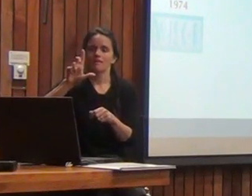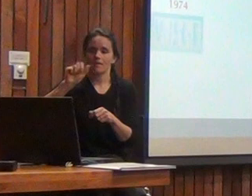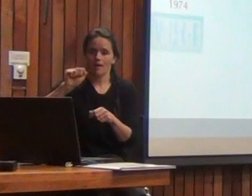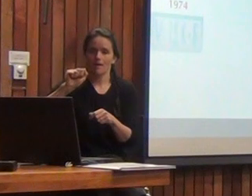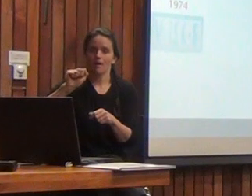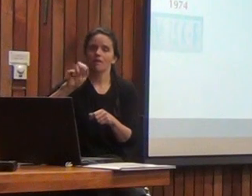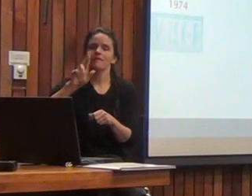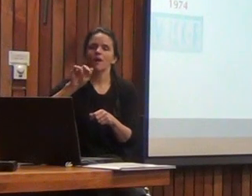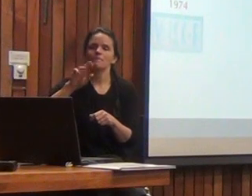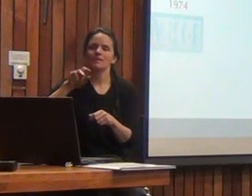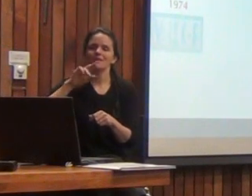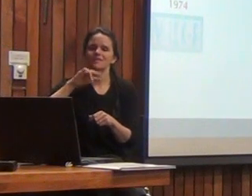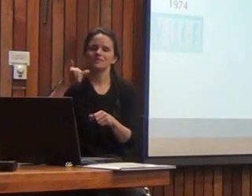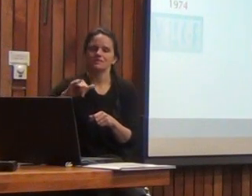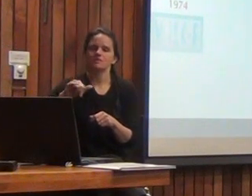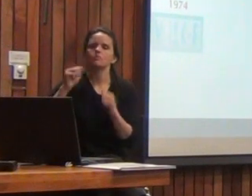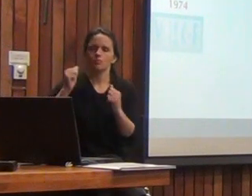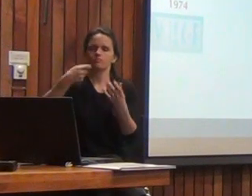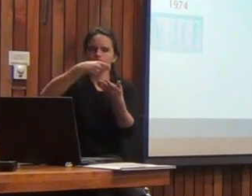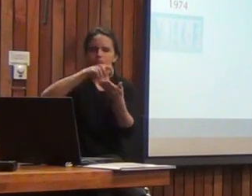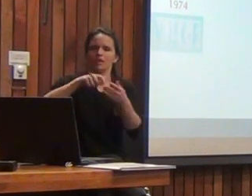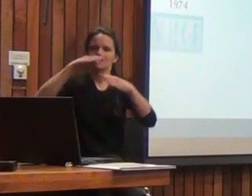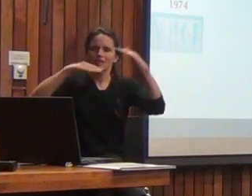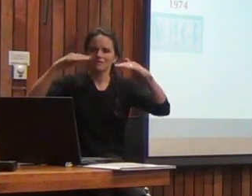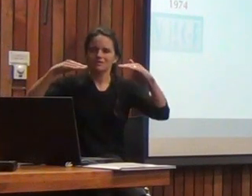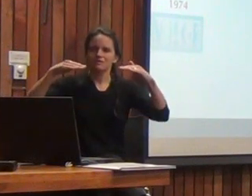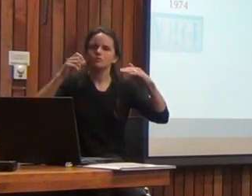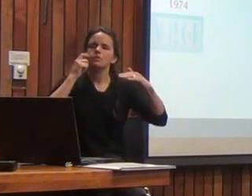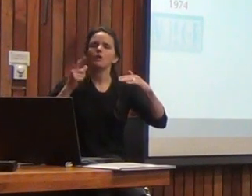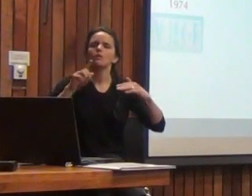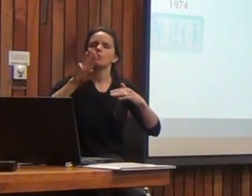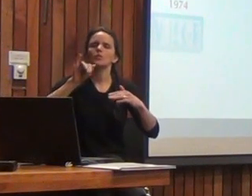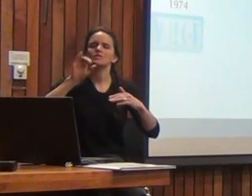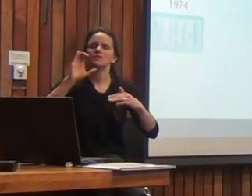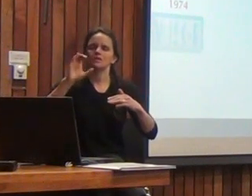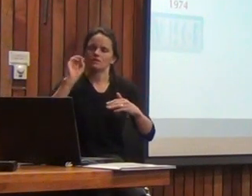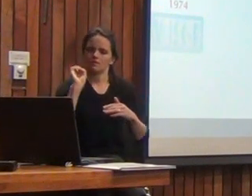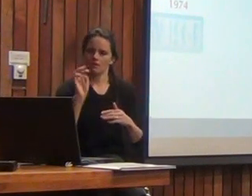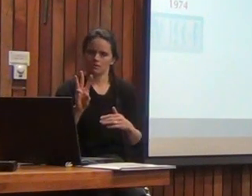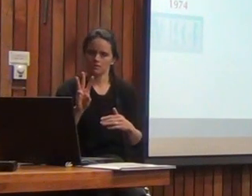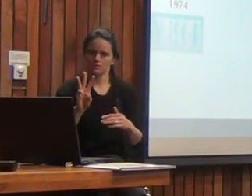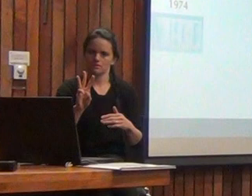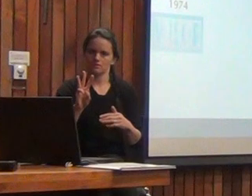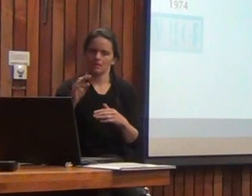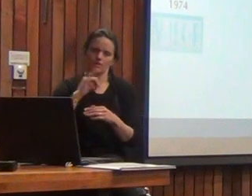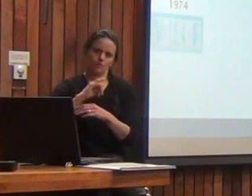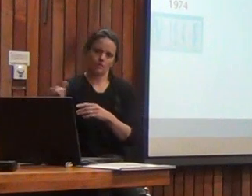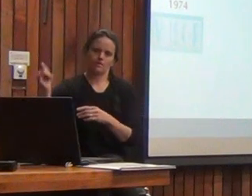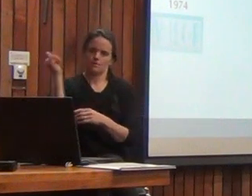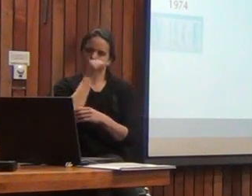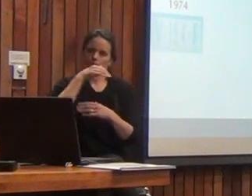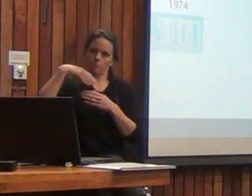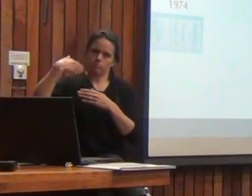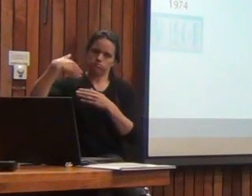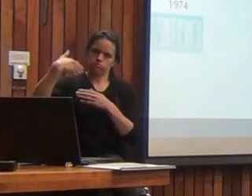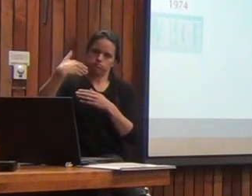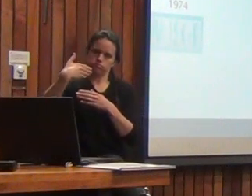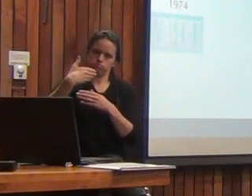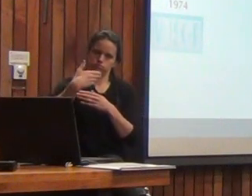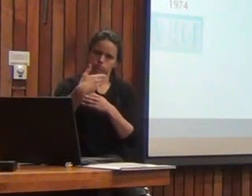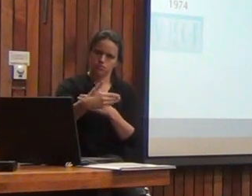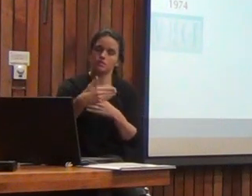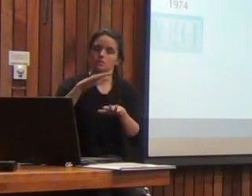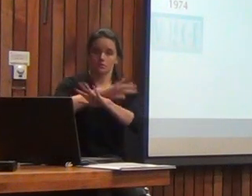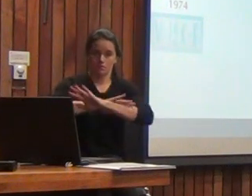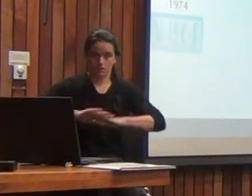se lograra estandarizar el WIS-3. Ustedes recuerdan que pasó un larguísimo tiempo entre que terminó la